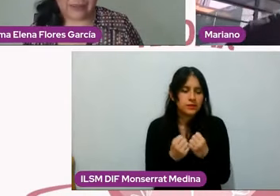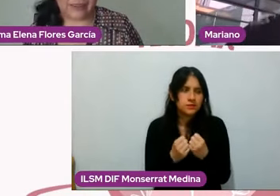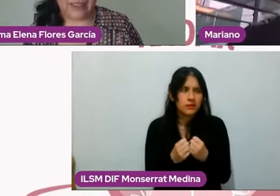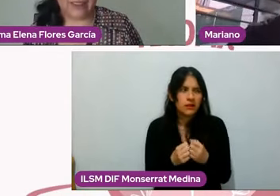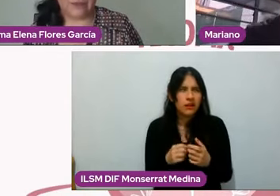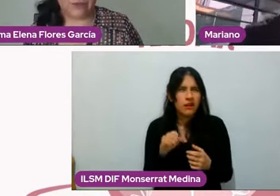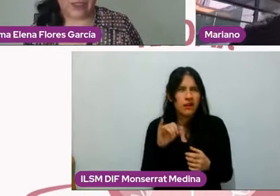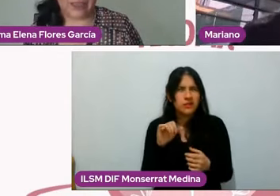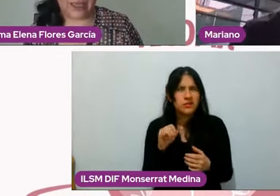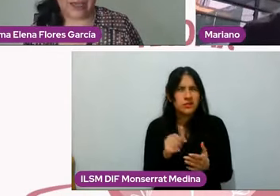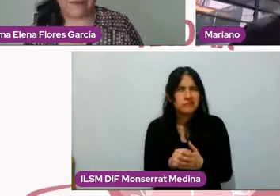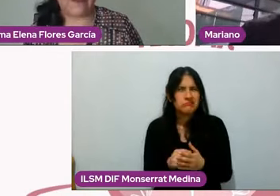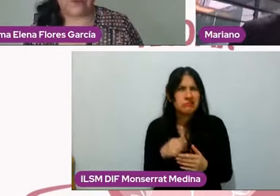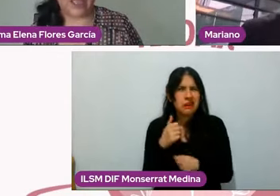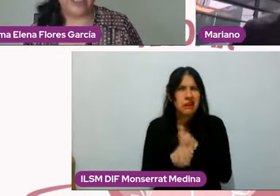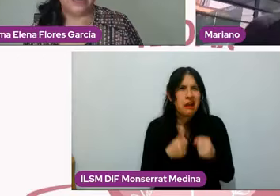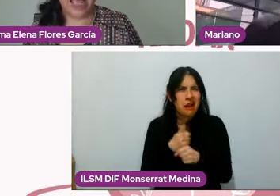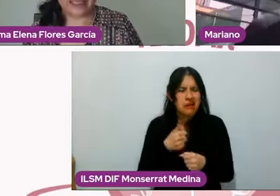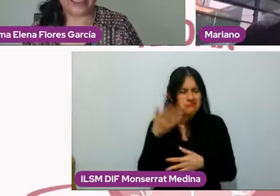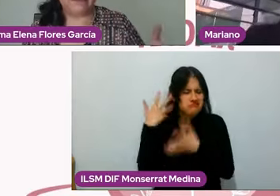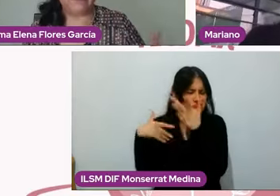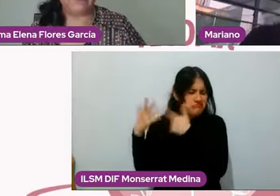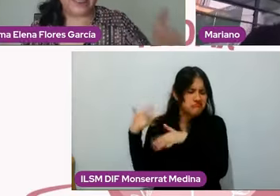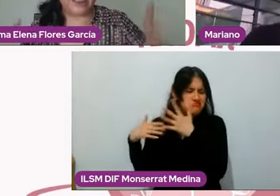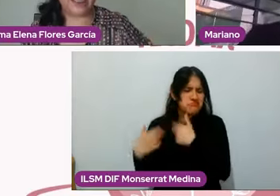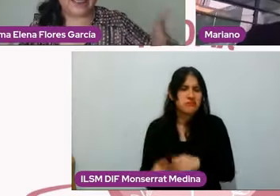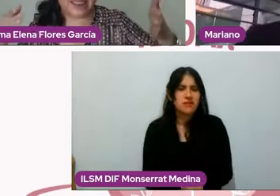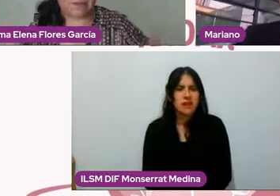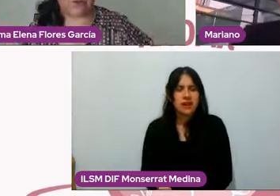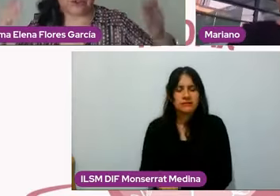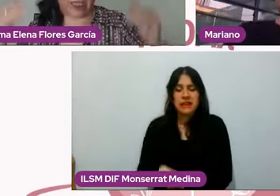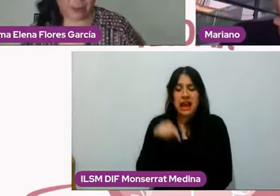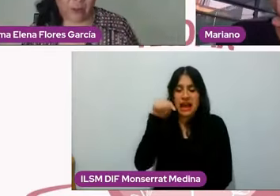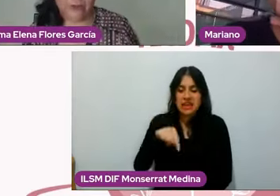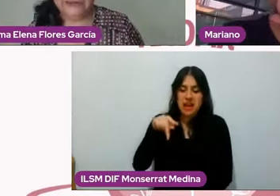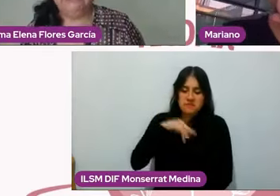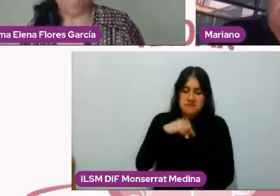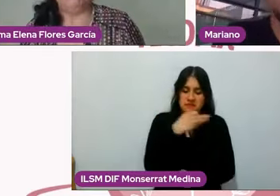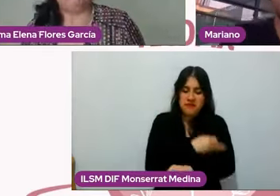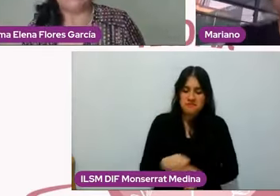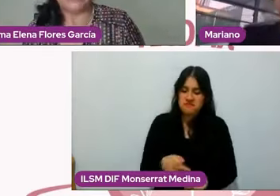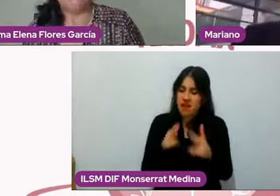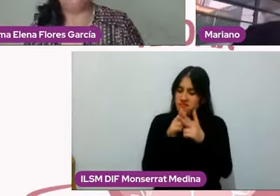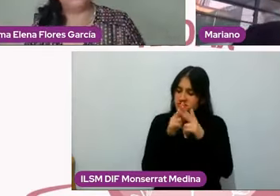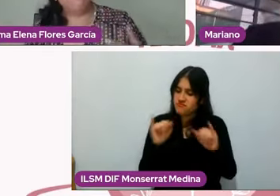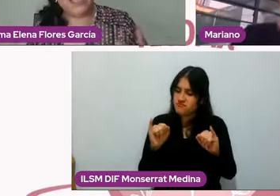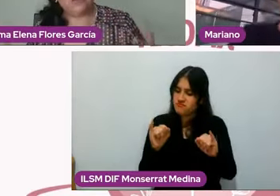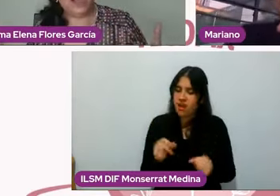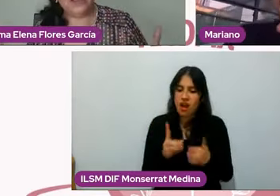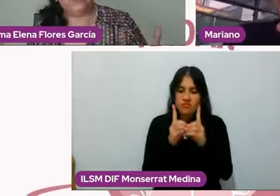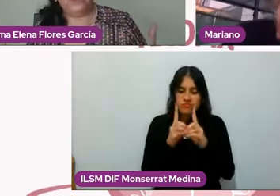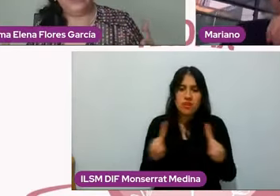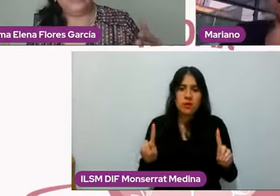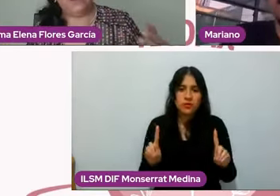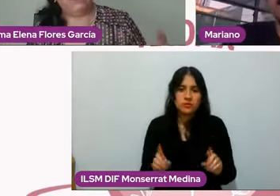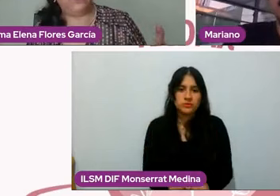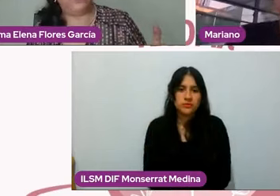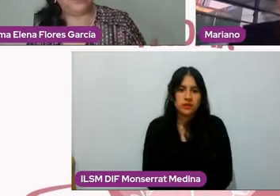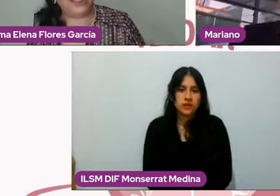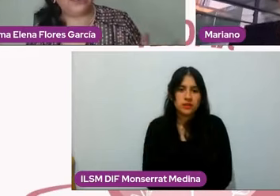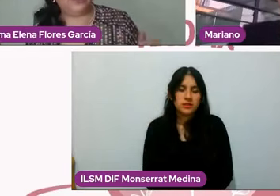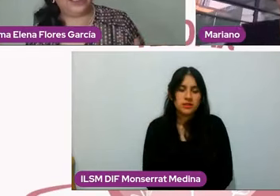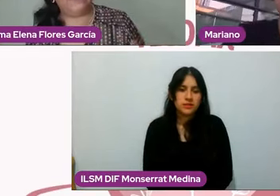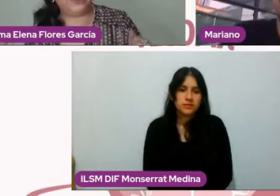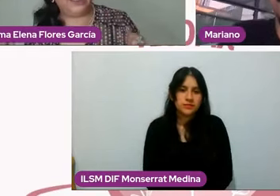antiquísimos el que hablábamos de aquí en mi familia nadie se divorcia, ¿no? pero también cuánto estamos